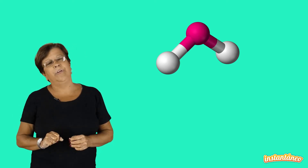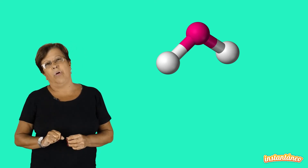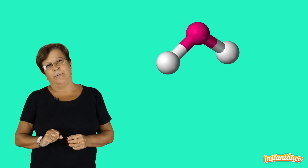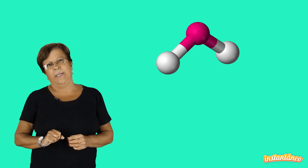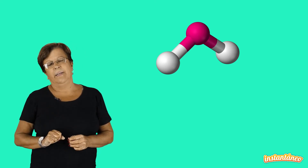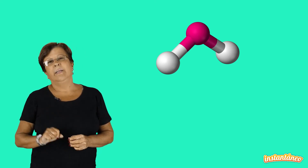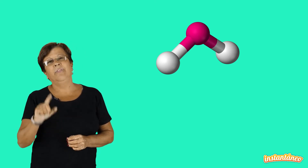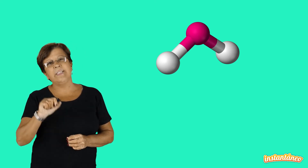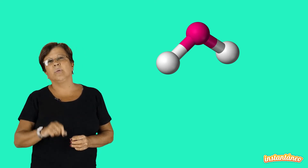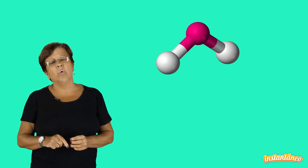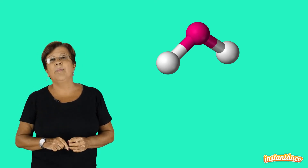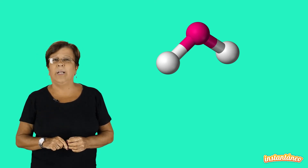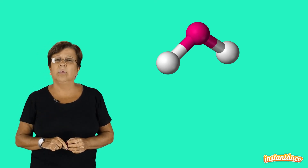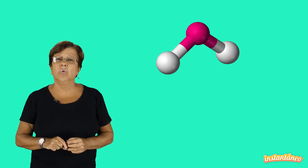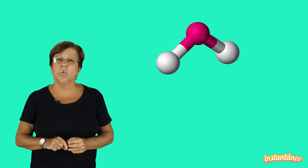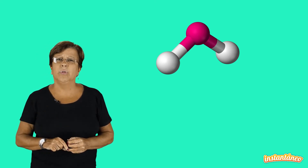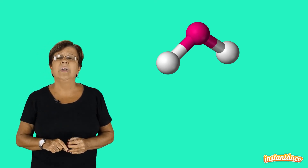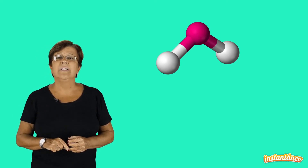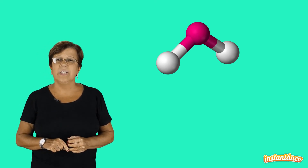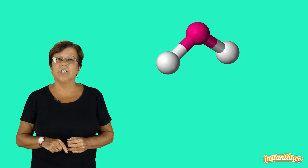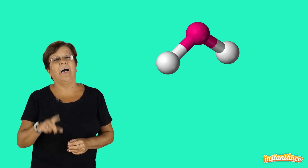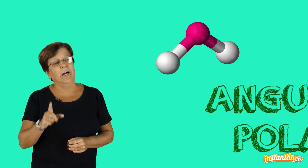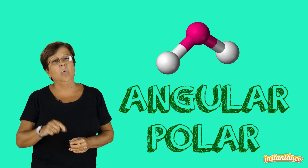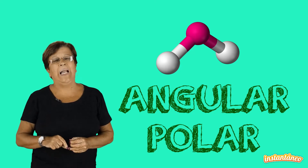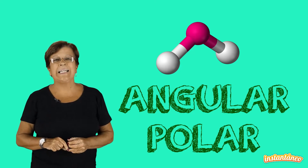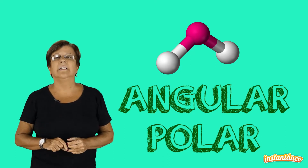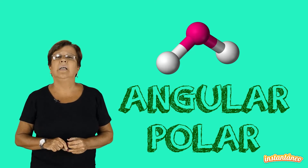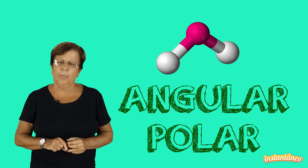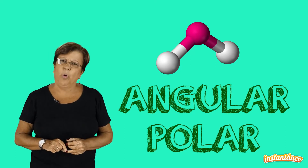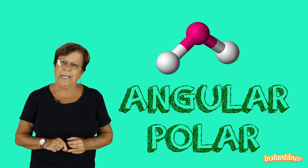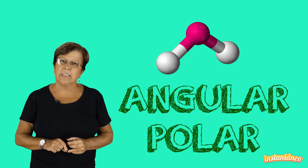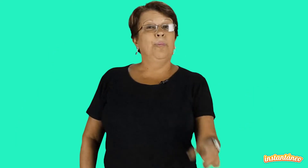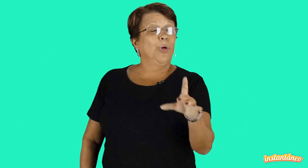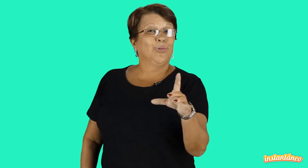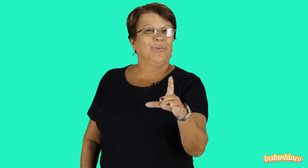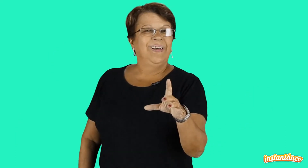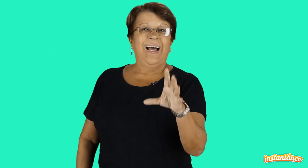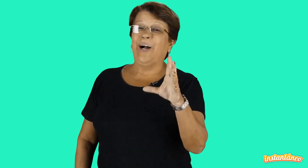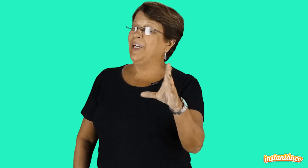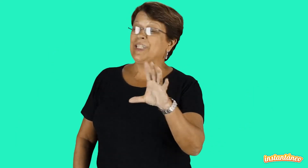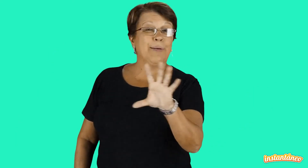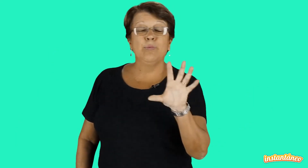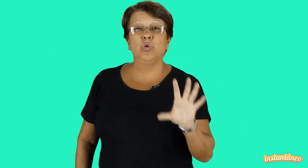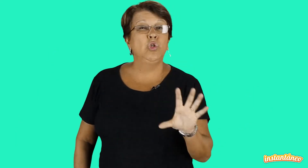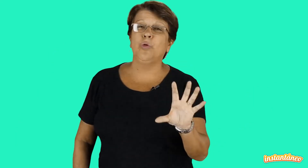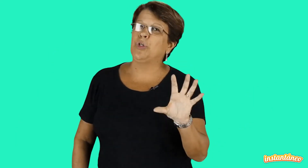uniforme. E fazendo com que a molécula do ozônio seja angular e polar. Pronto! Agora já sabemos tudo sobre